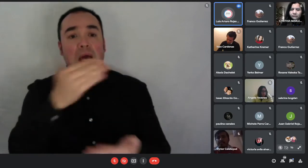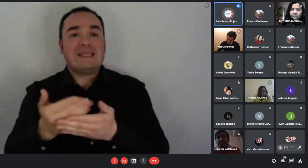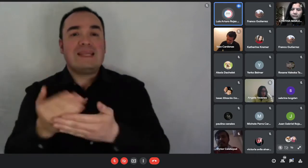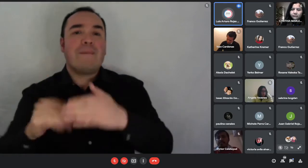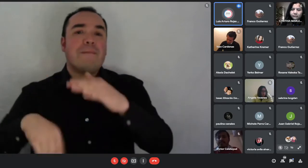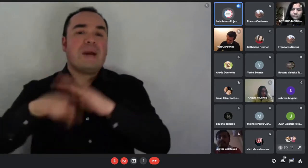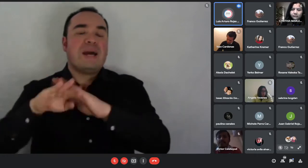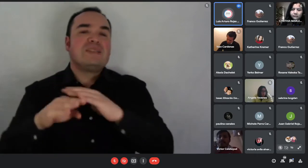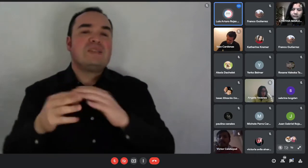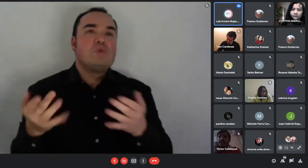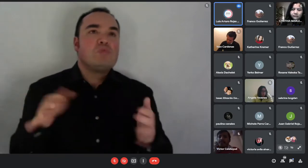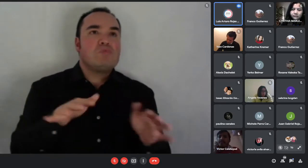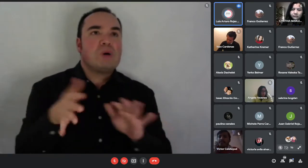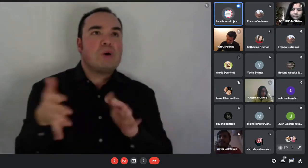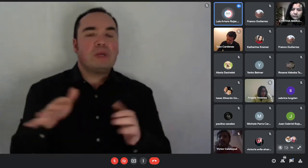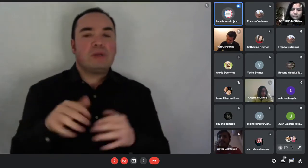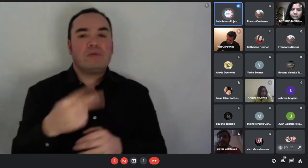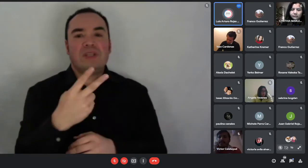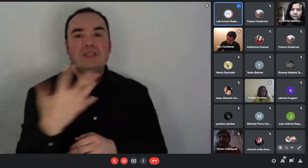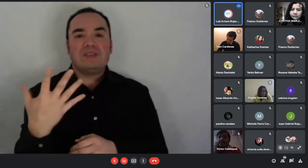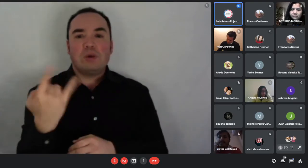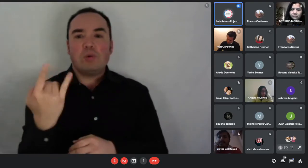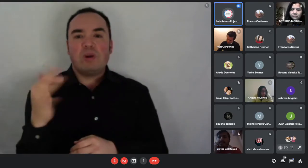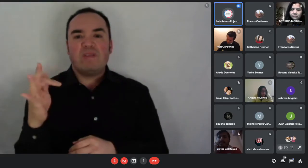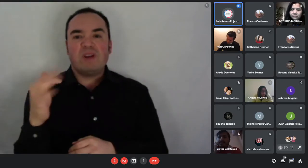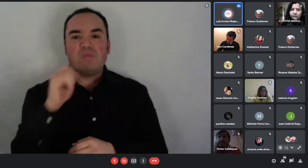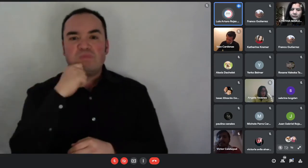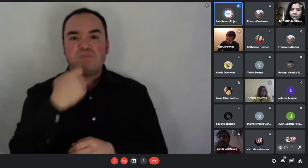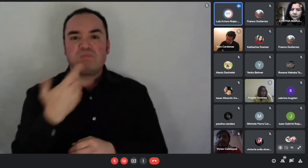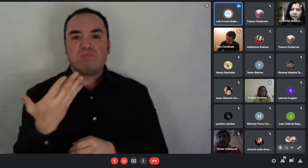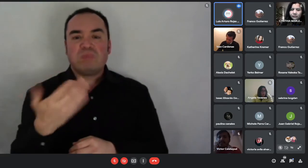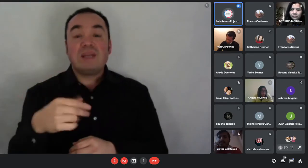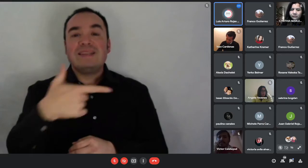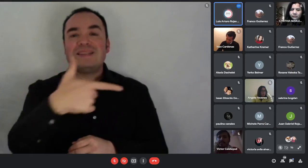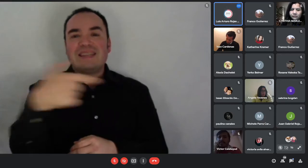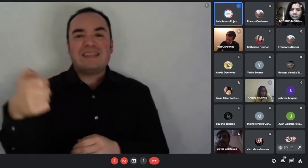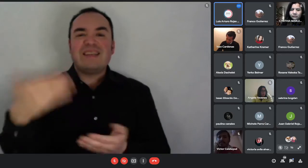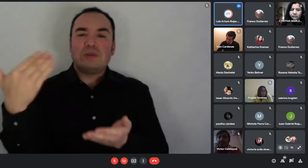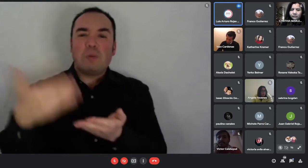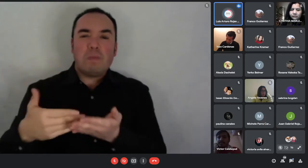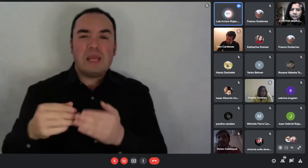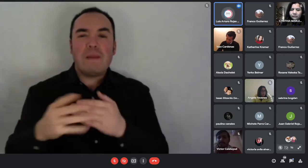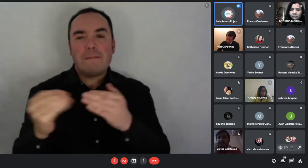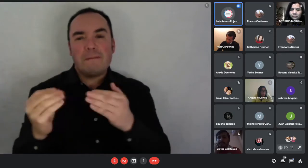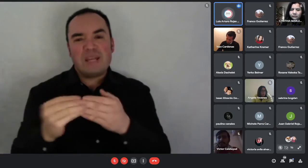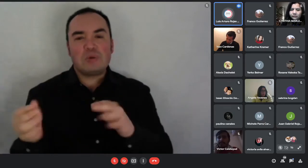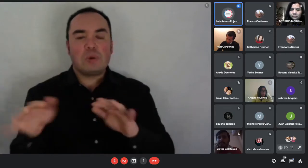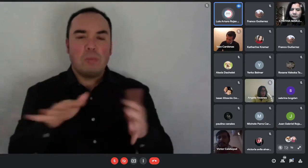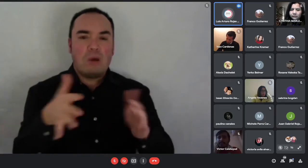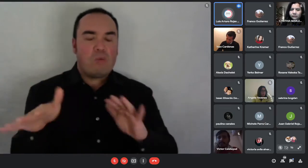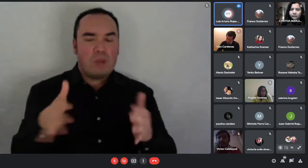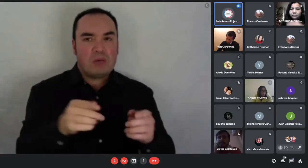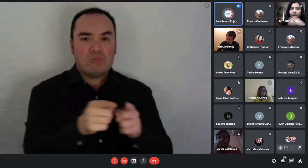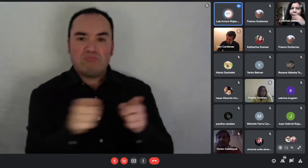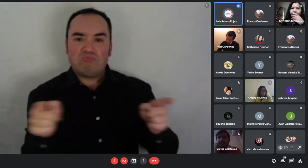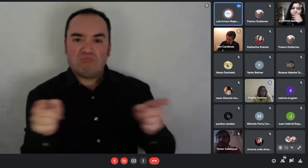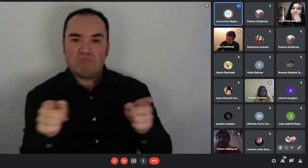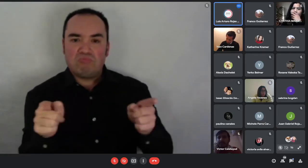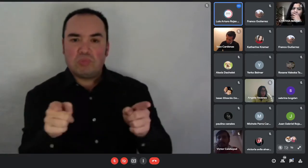700 mil pesos, creo yo. No he sacado esa cuenta, pero por ahí debería estar bordeando ese ingreso